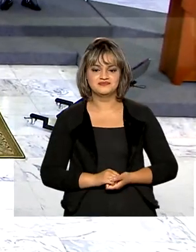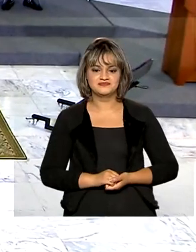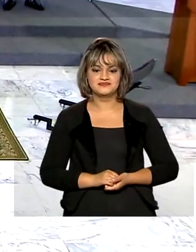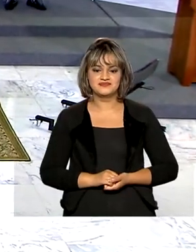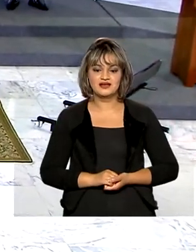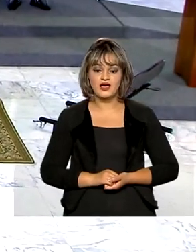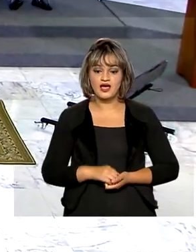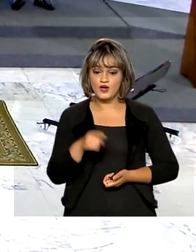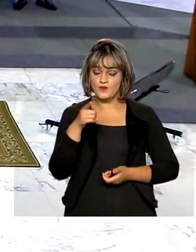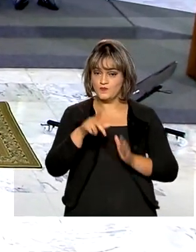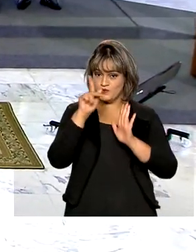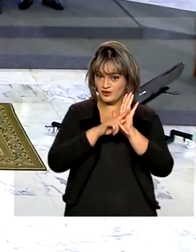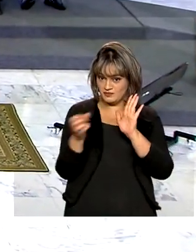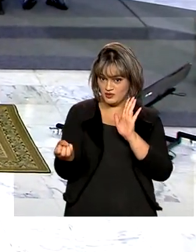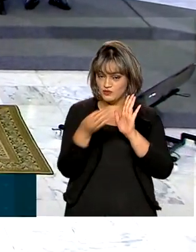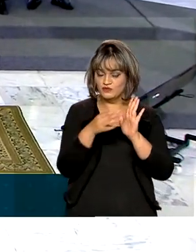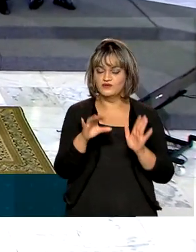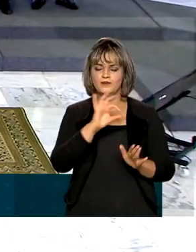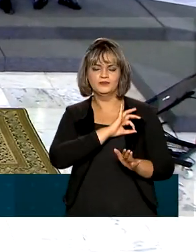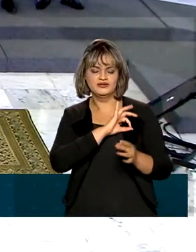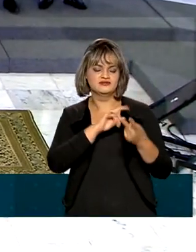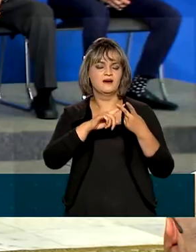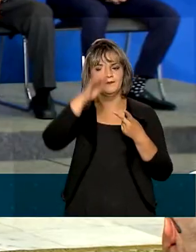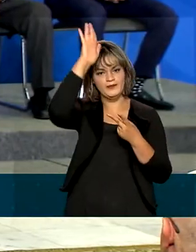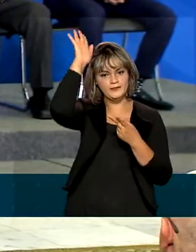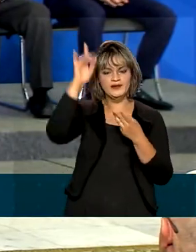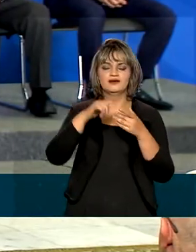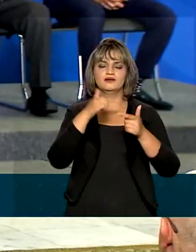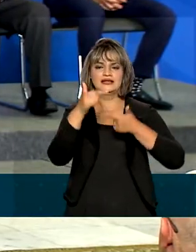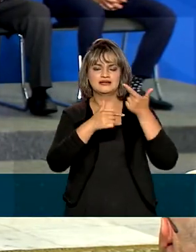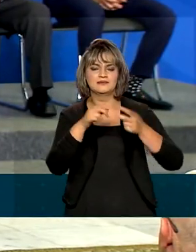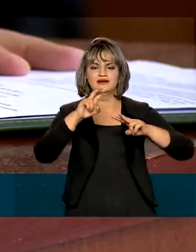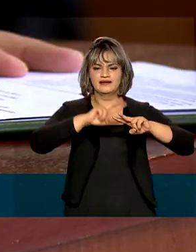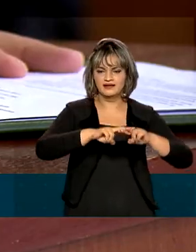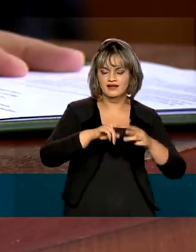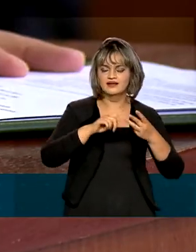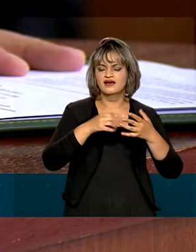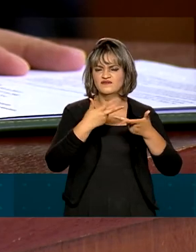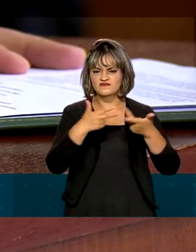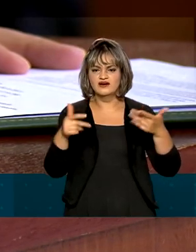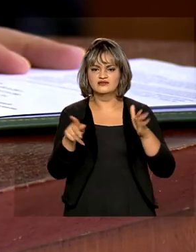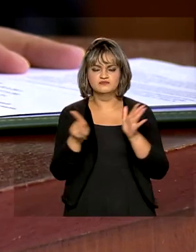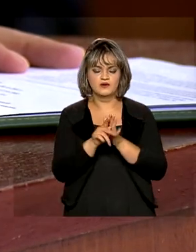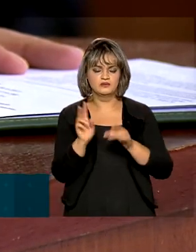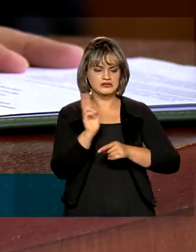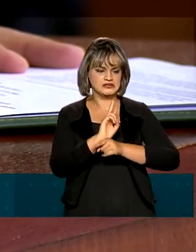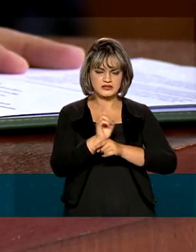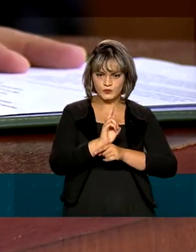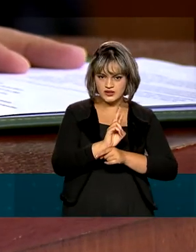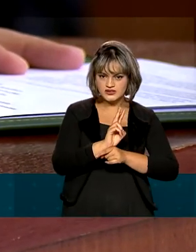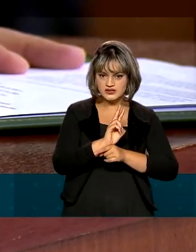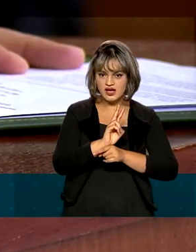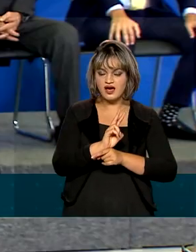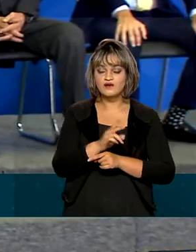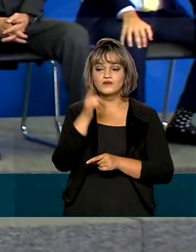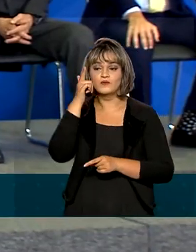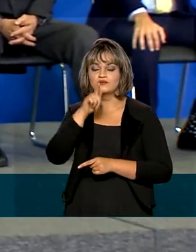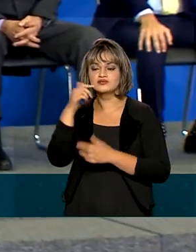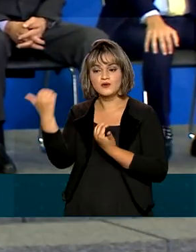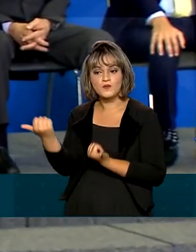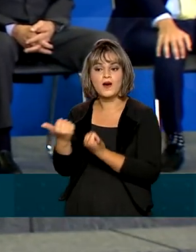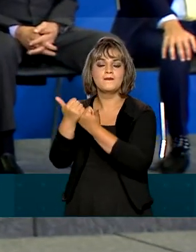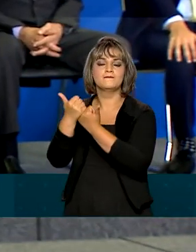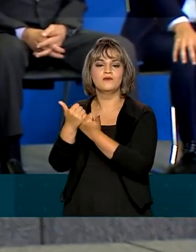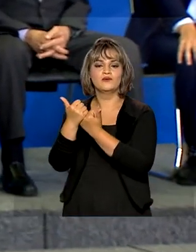Com o Habit Seguro, policiais, bombeiros, agentes penitenciários e integrantes das guardas municipais vão contar com